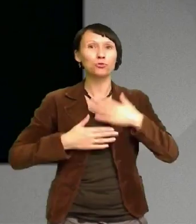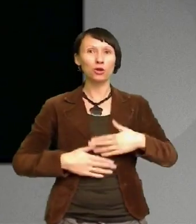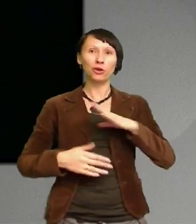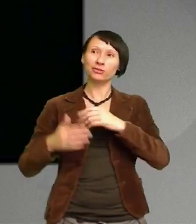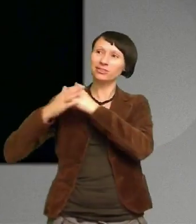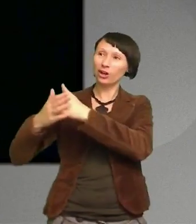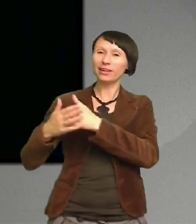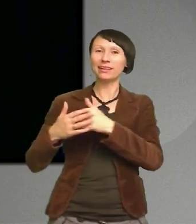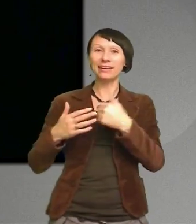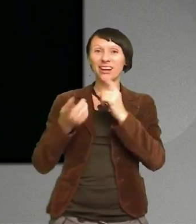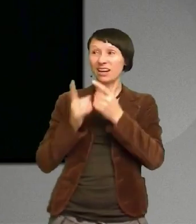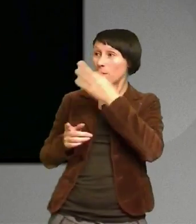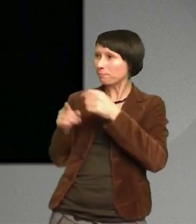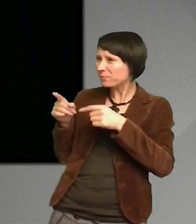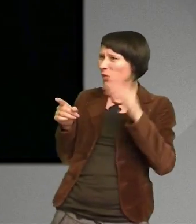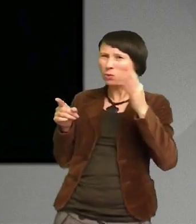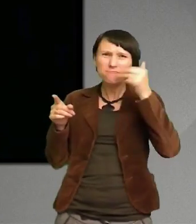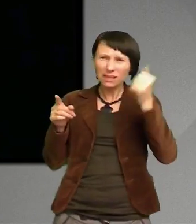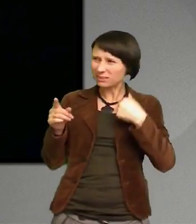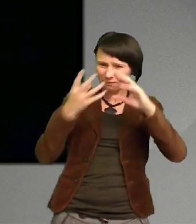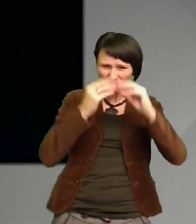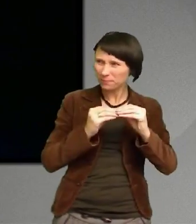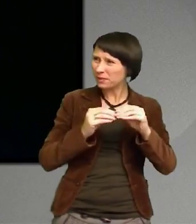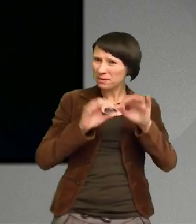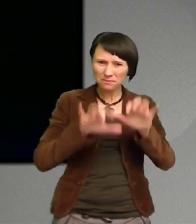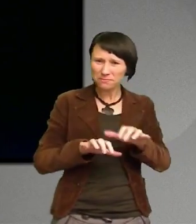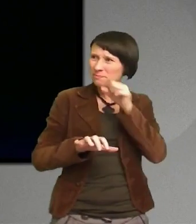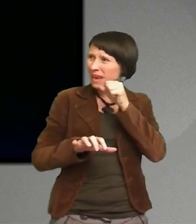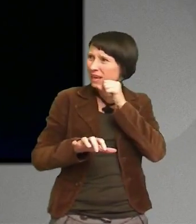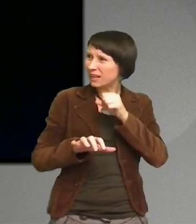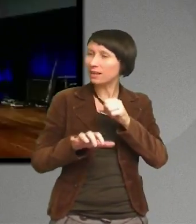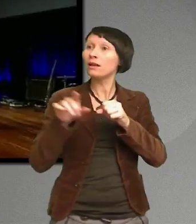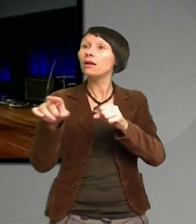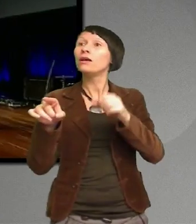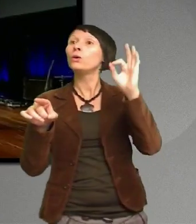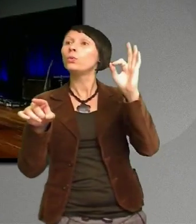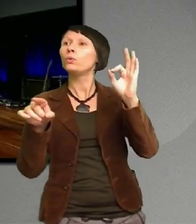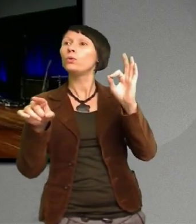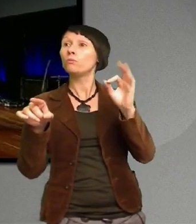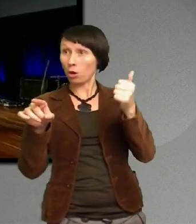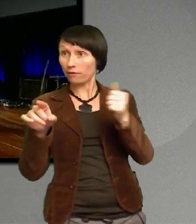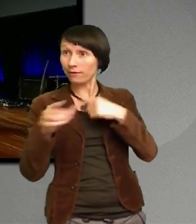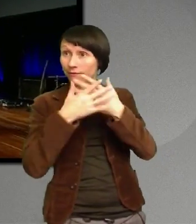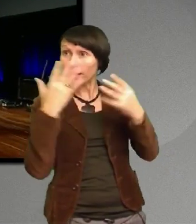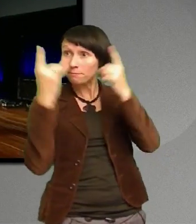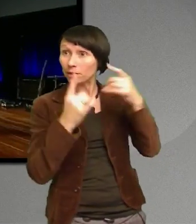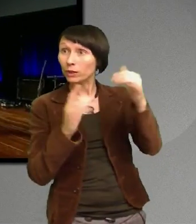formulerar ett mejl Till en extern organisation Till om vi behövde mer personer i teamet Men frågorna blev färre och färre